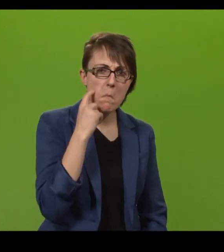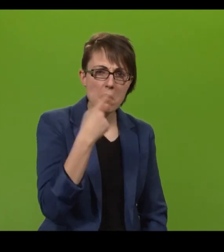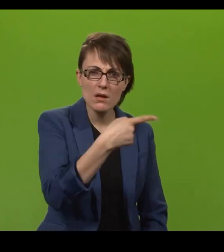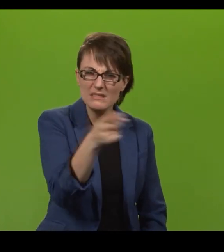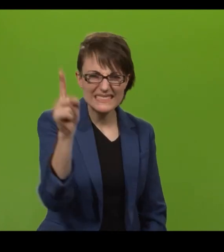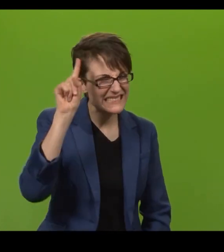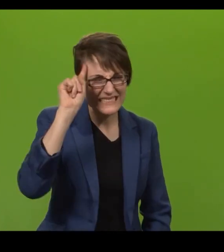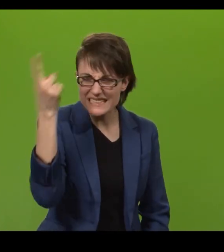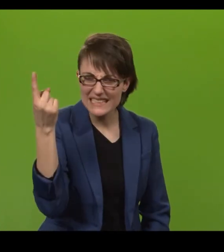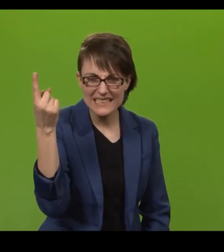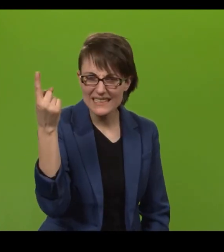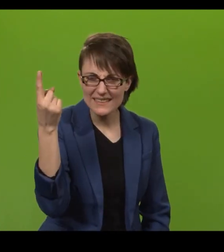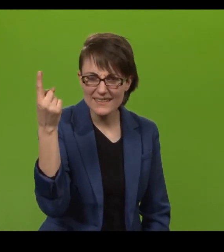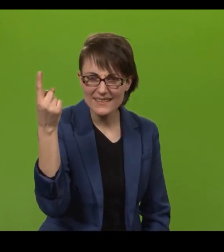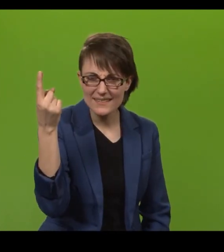Látiðu mér vita ef þú skiljið ekki.